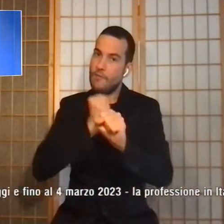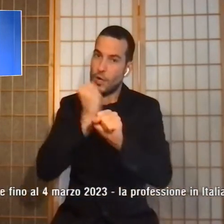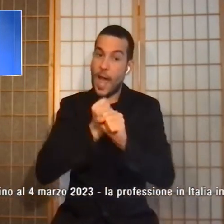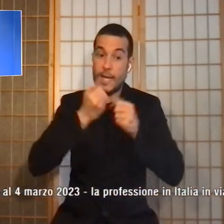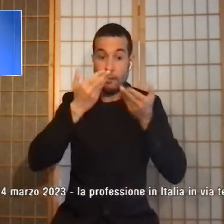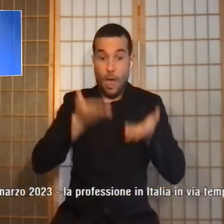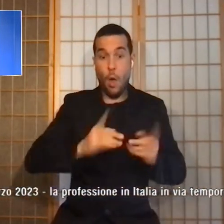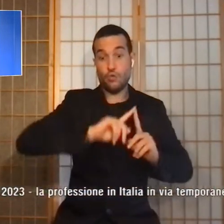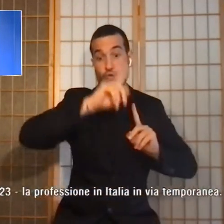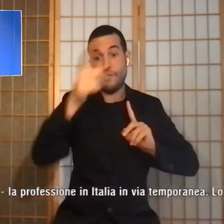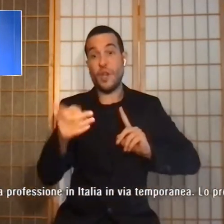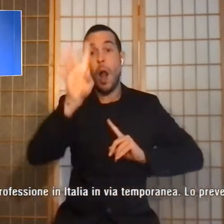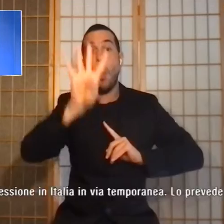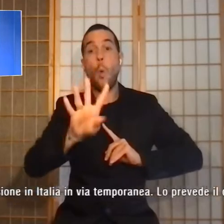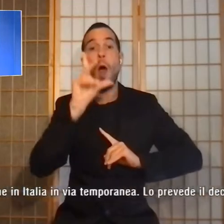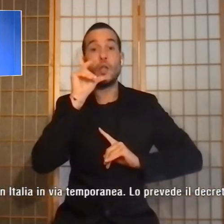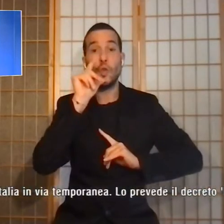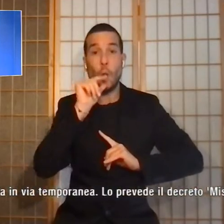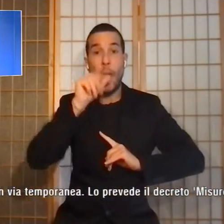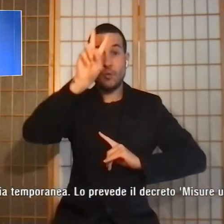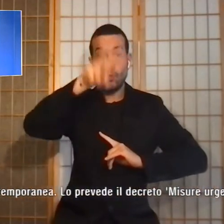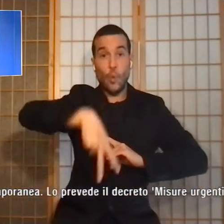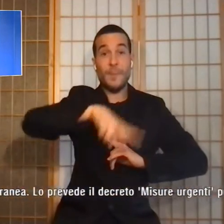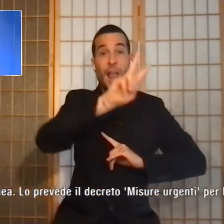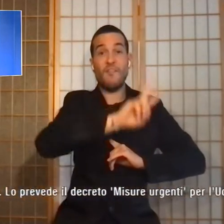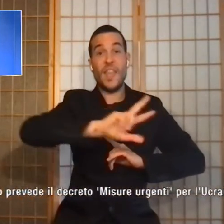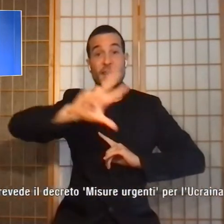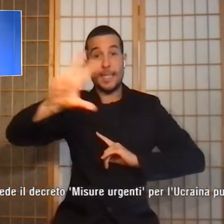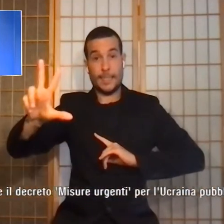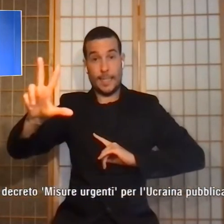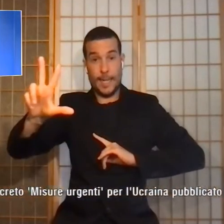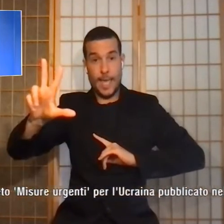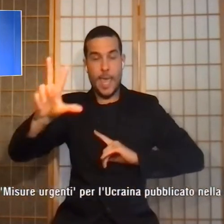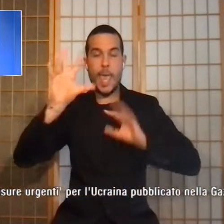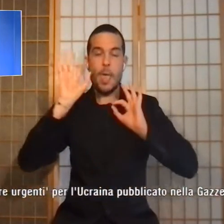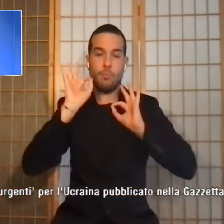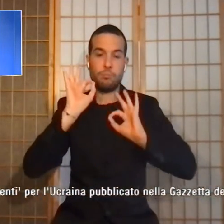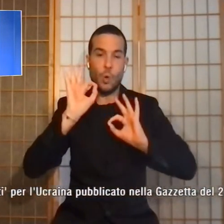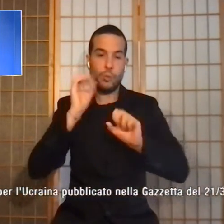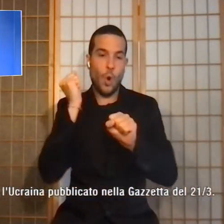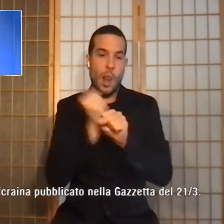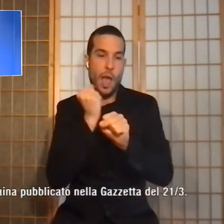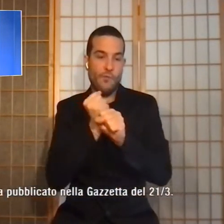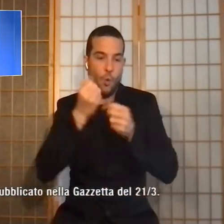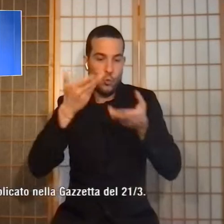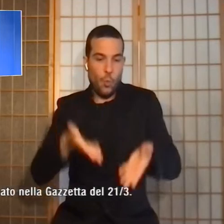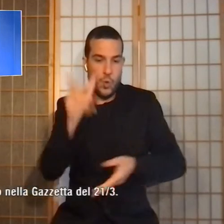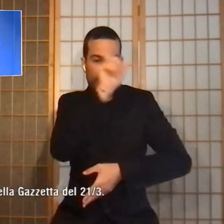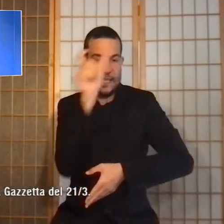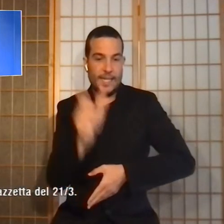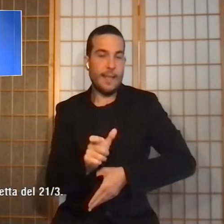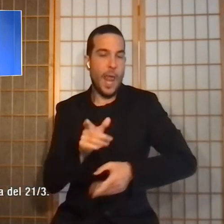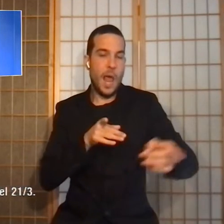4 marzo del 2023 la professione in Italia in via temporanea.